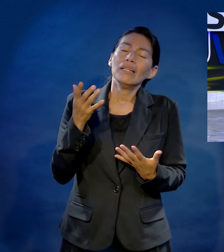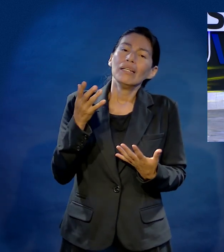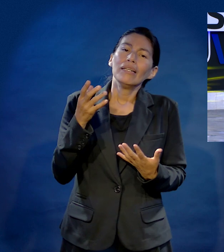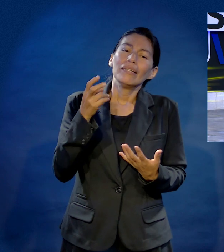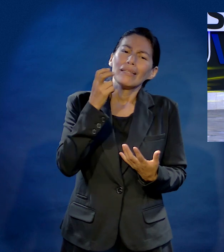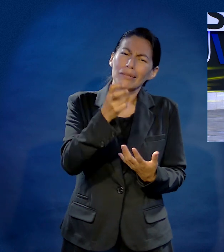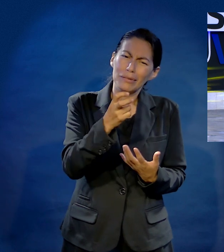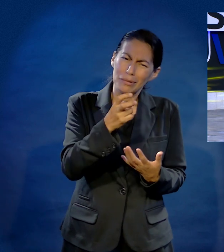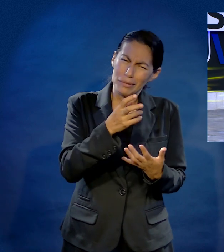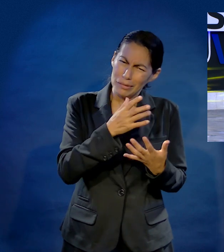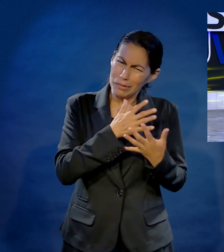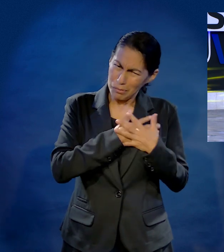respirar.